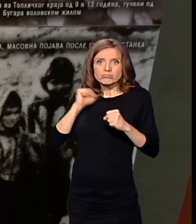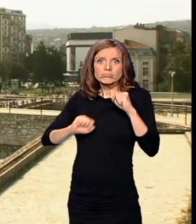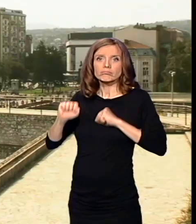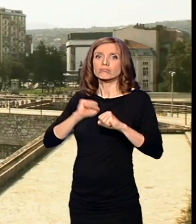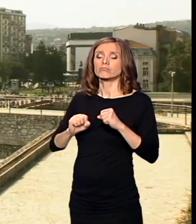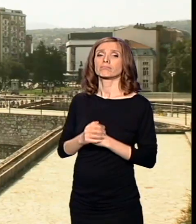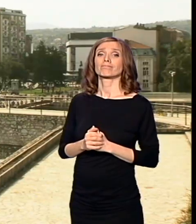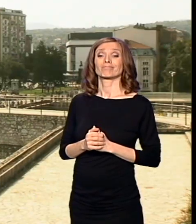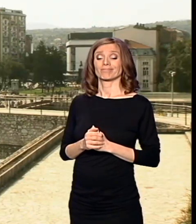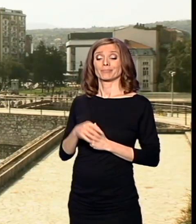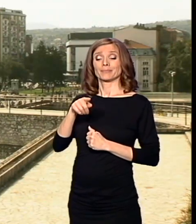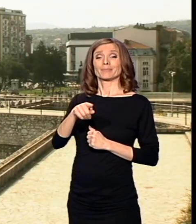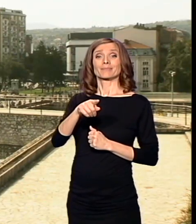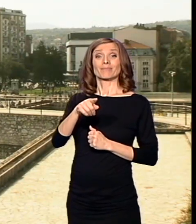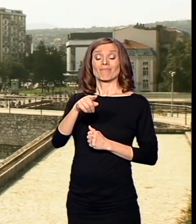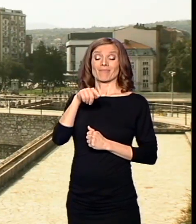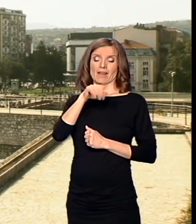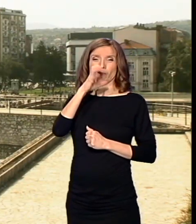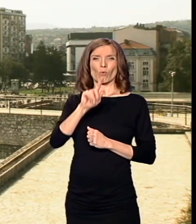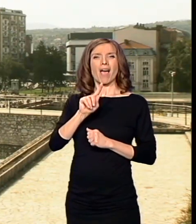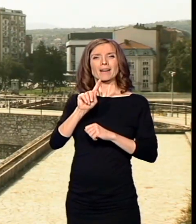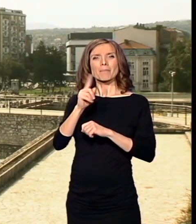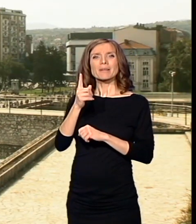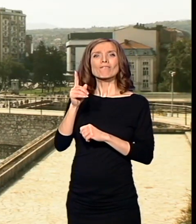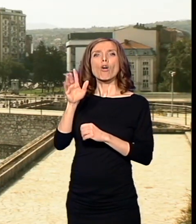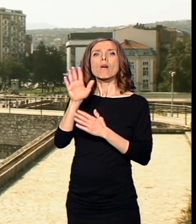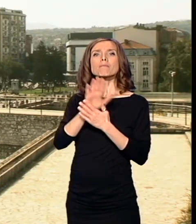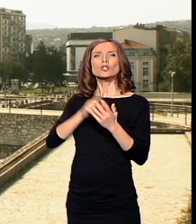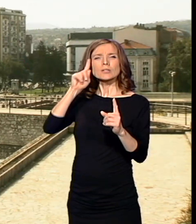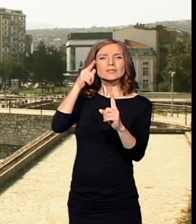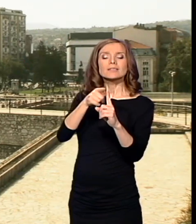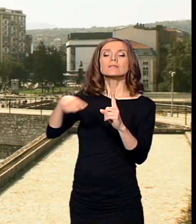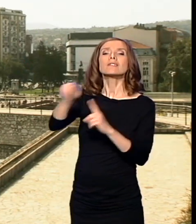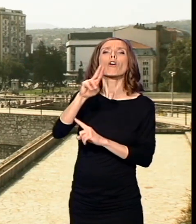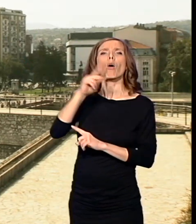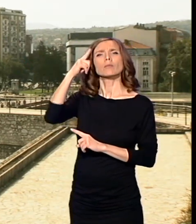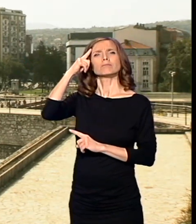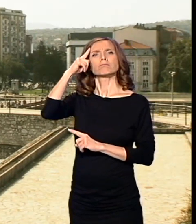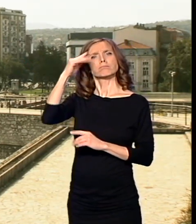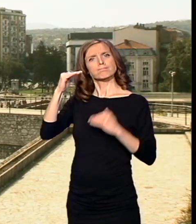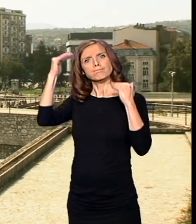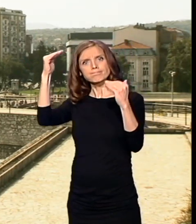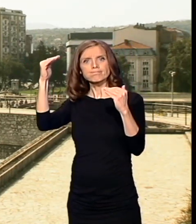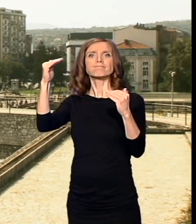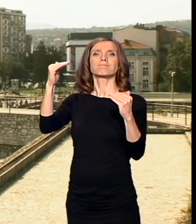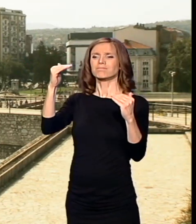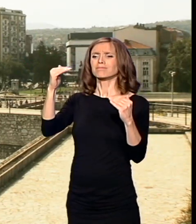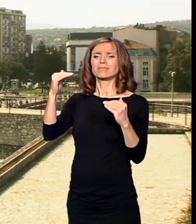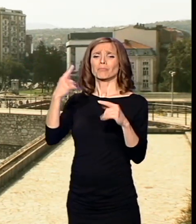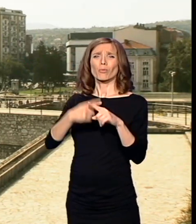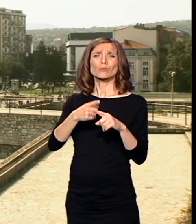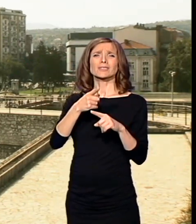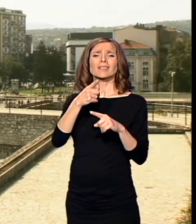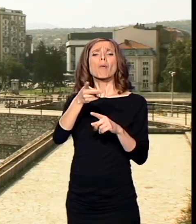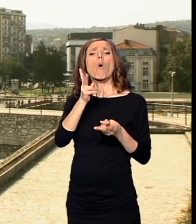Oni su prvo udarili na tadašnji intelektualni sloj, pritom su ubijali